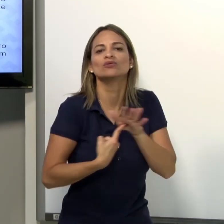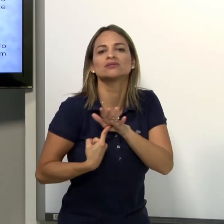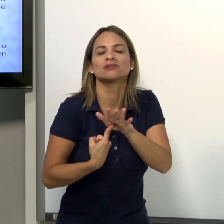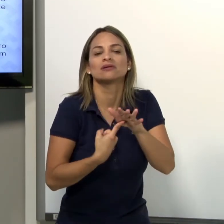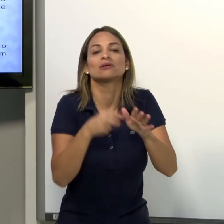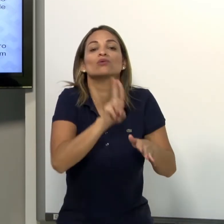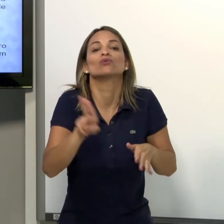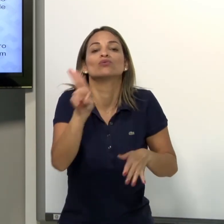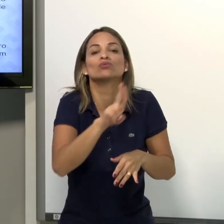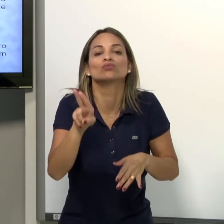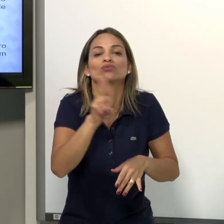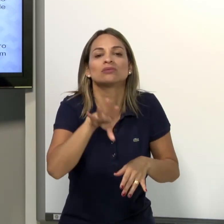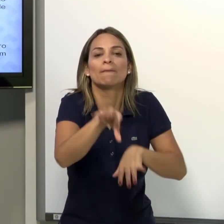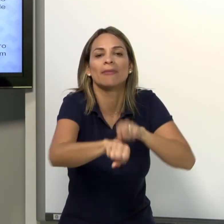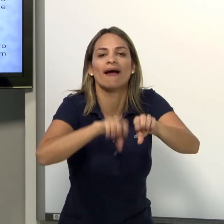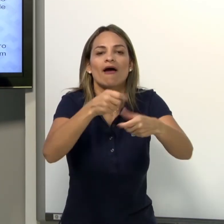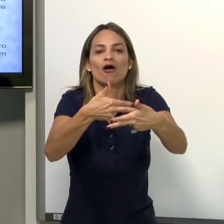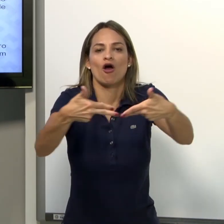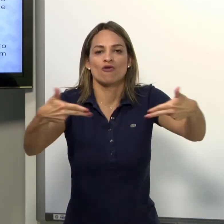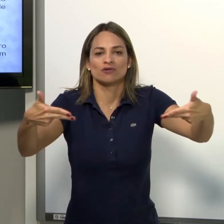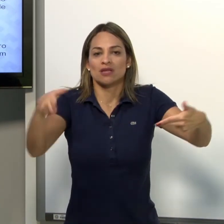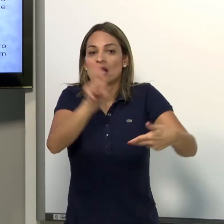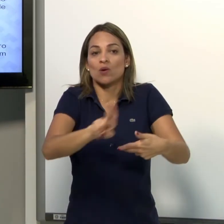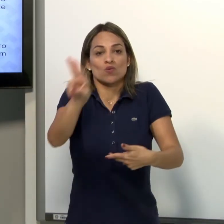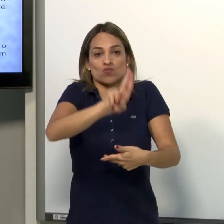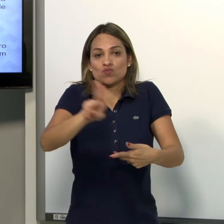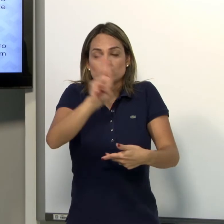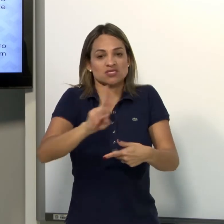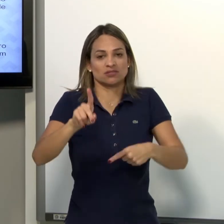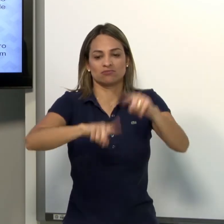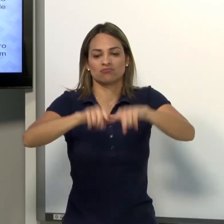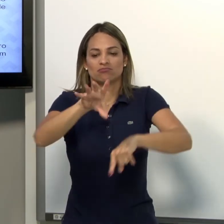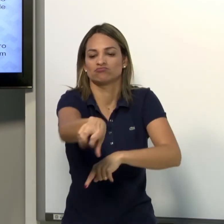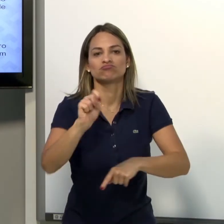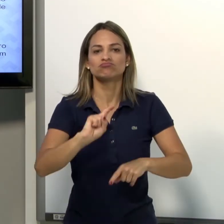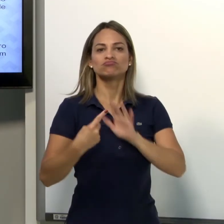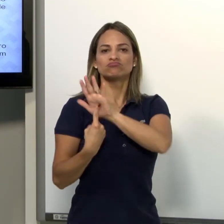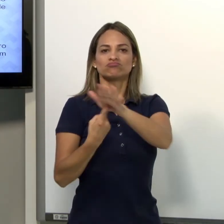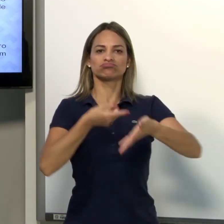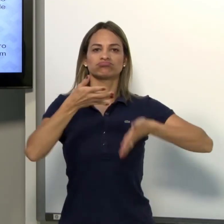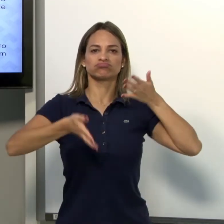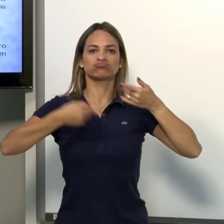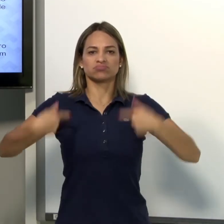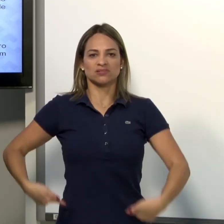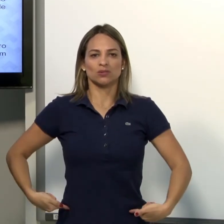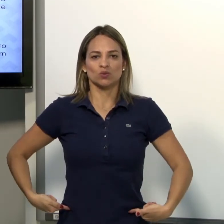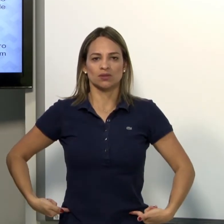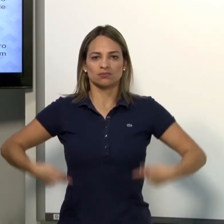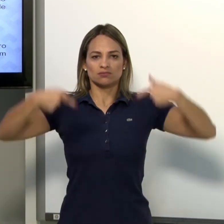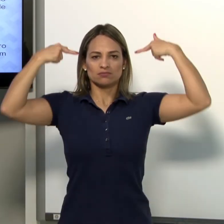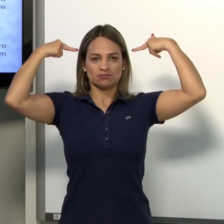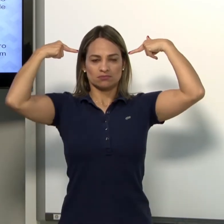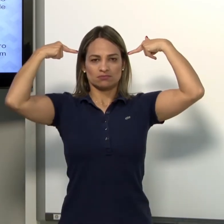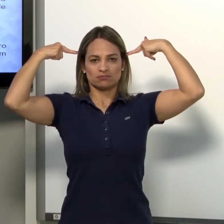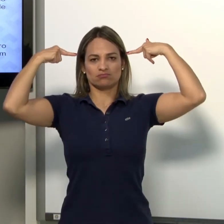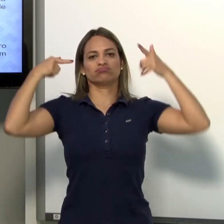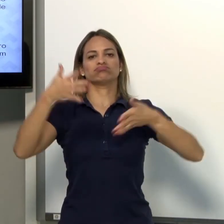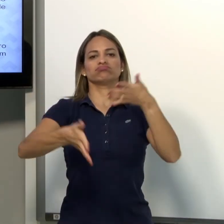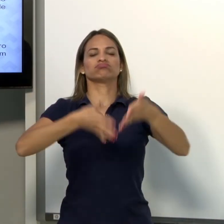não mostra como usar, como tocar o objeto, como manipular esse objeto. Ela só